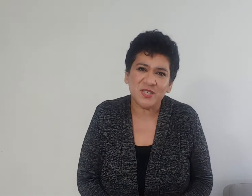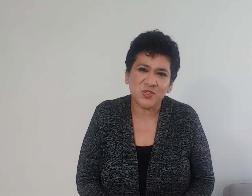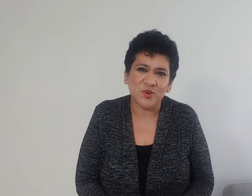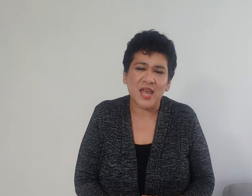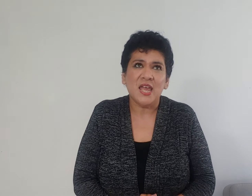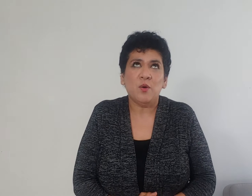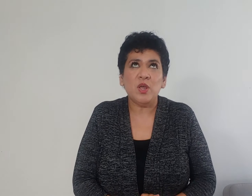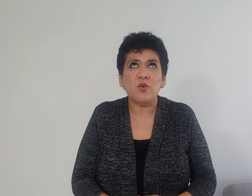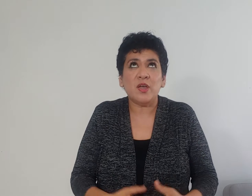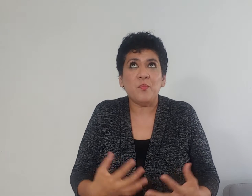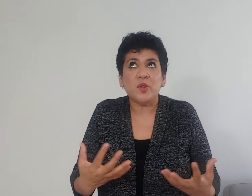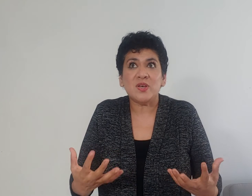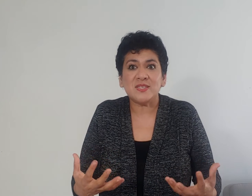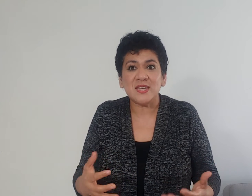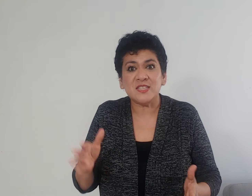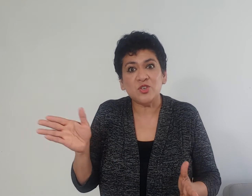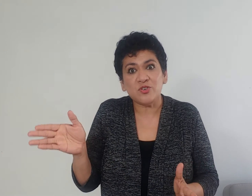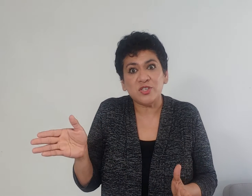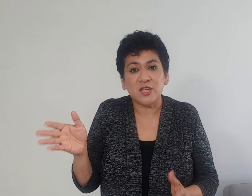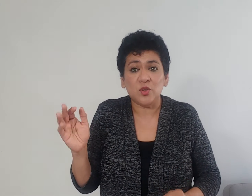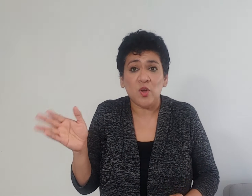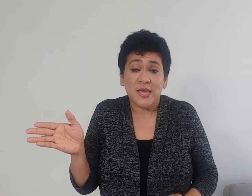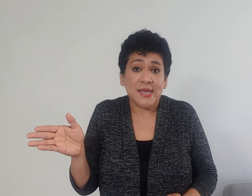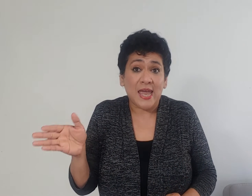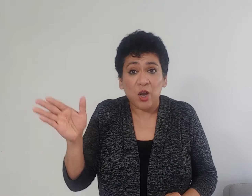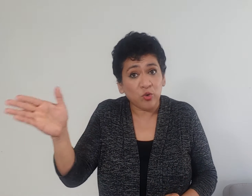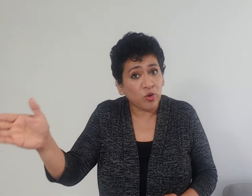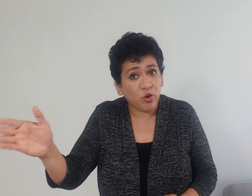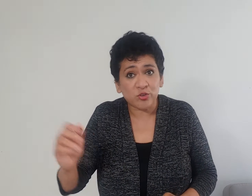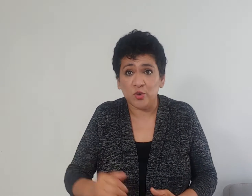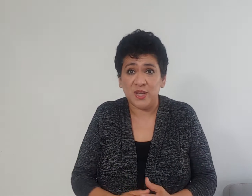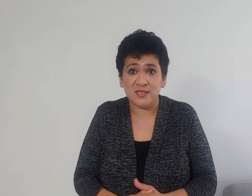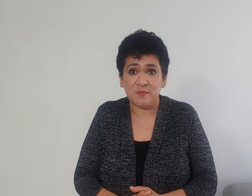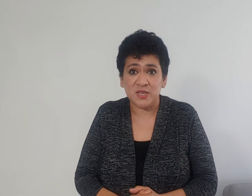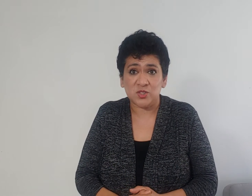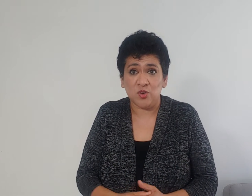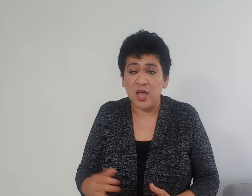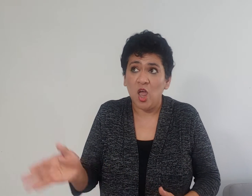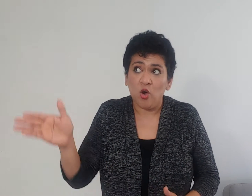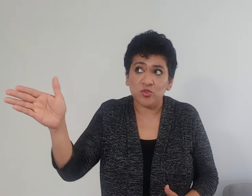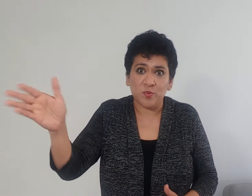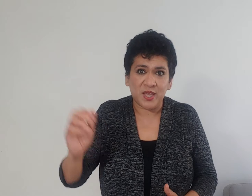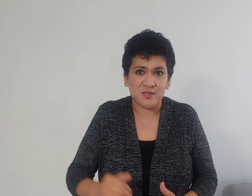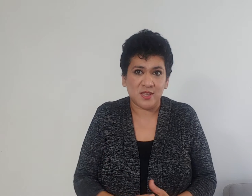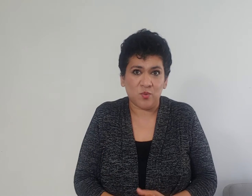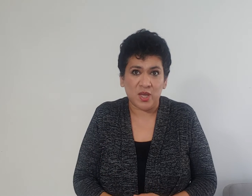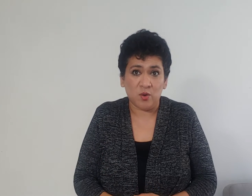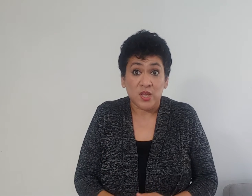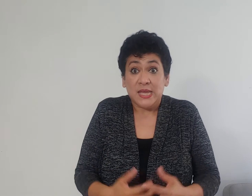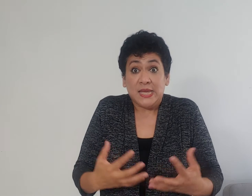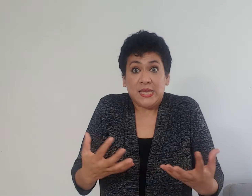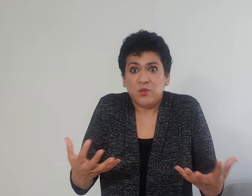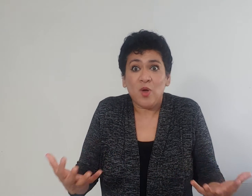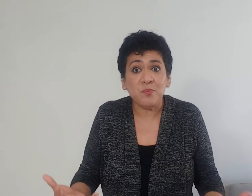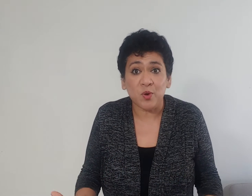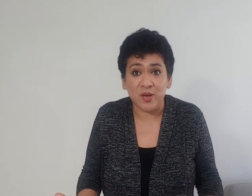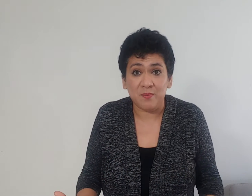persona, bueno, ¿qué puedo hacer si yo no siento algún dolor sobre esa persona o sobre ese duelo? No hay problema,